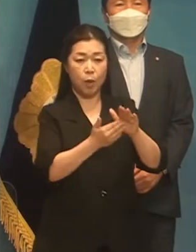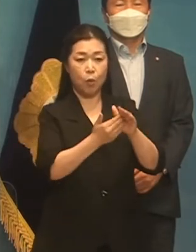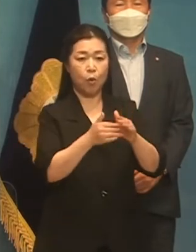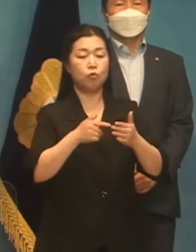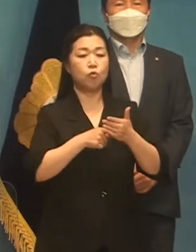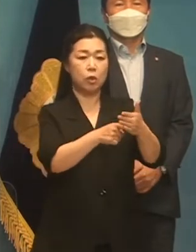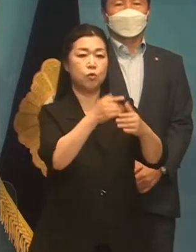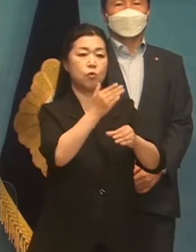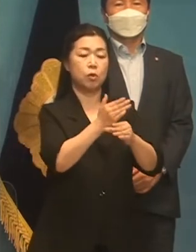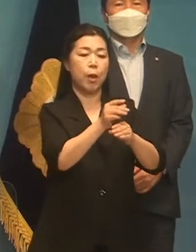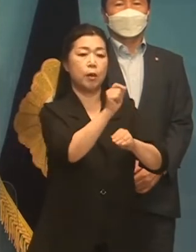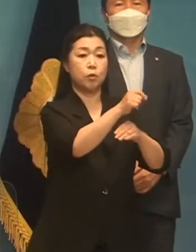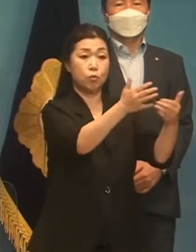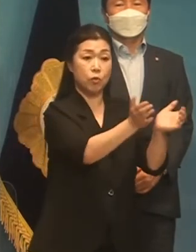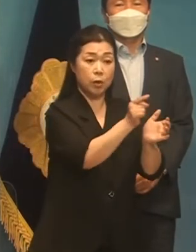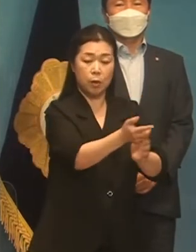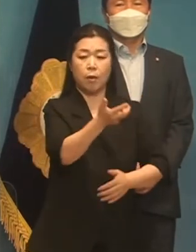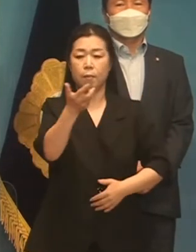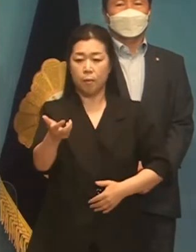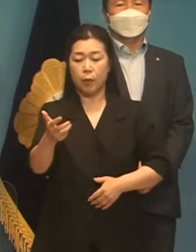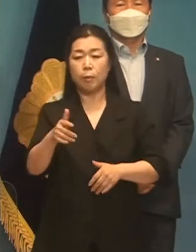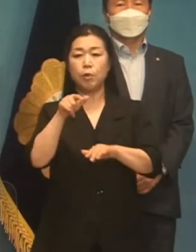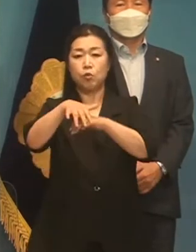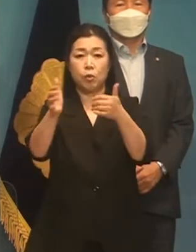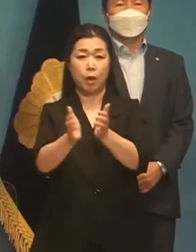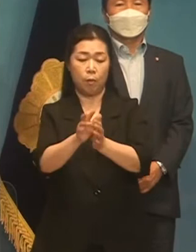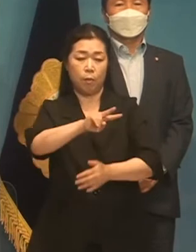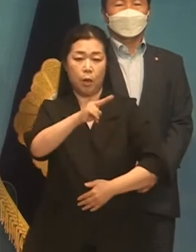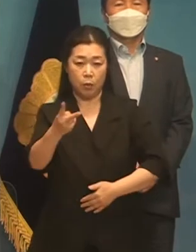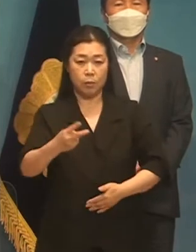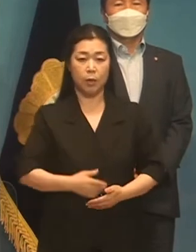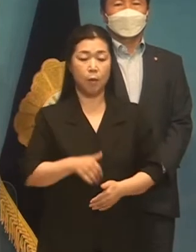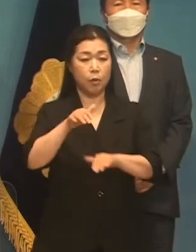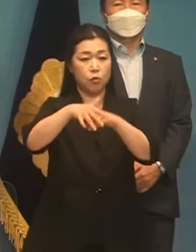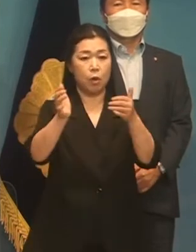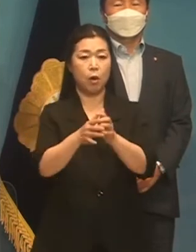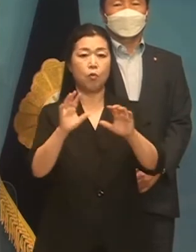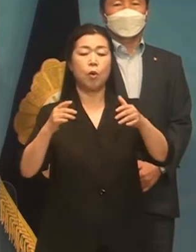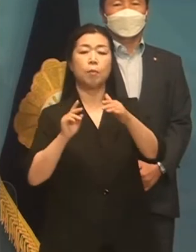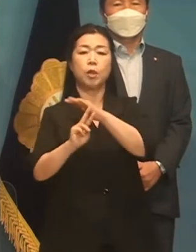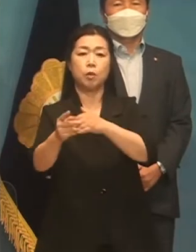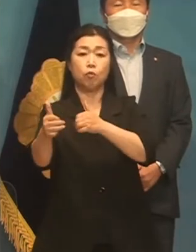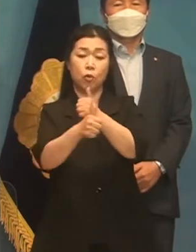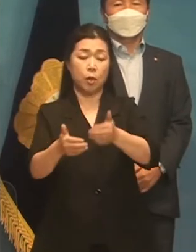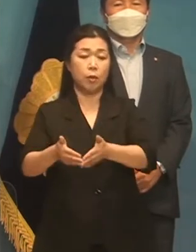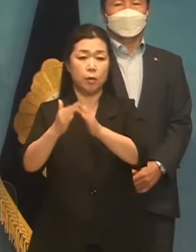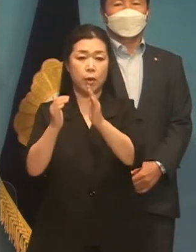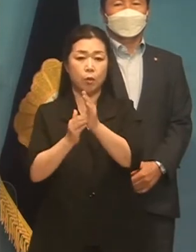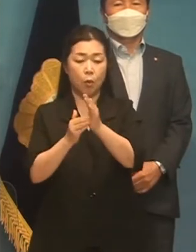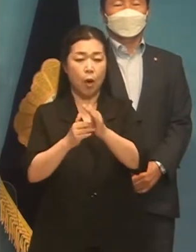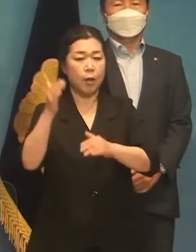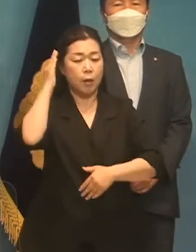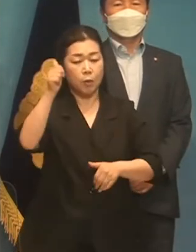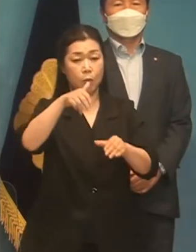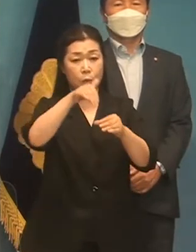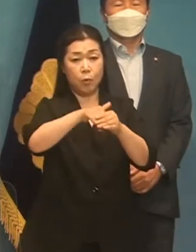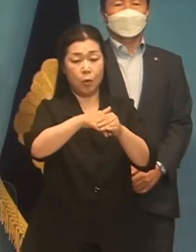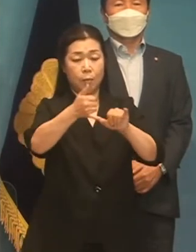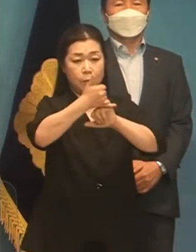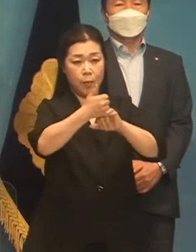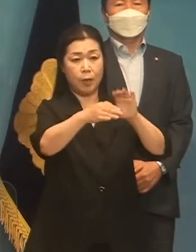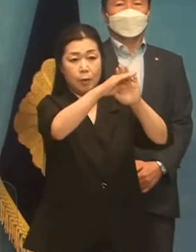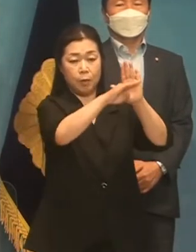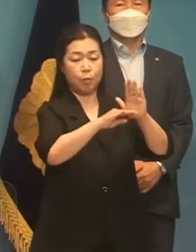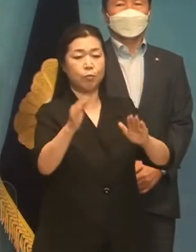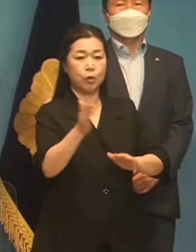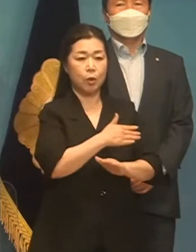중심을 행정부에서 민주당으로 바꾸겠습니다. 민주당 국가비전위원회를 설치해 대선 공약의 수립부터